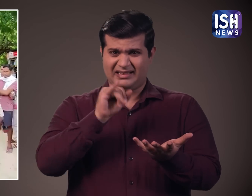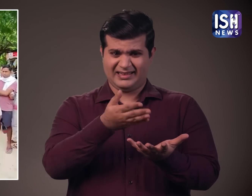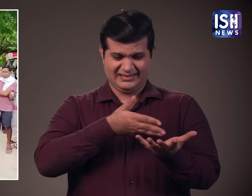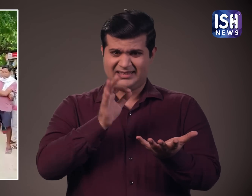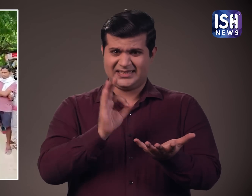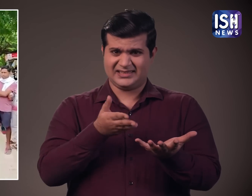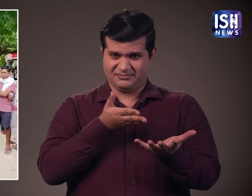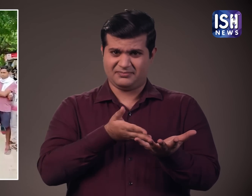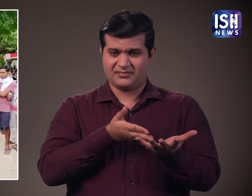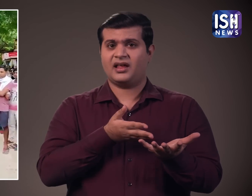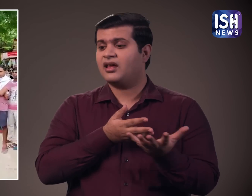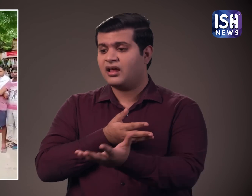इसे जानवर भी नहीं खाएंगे